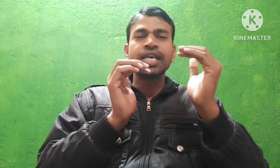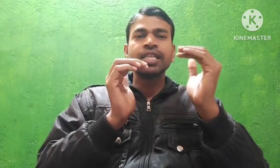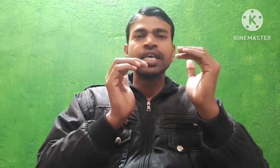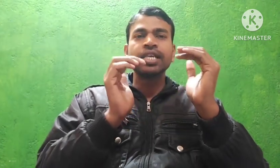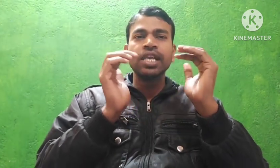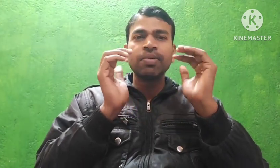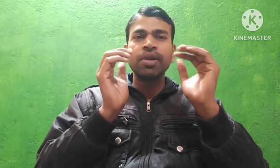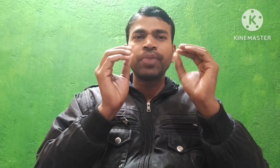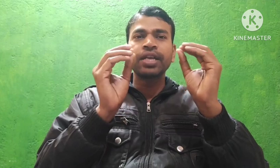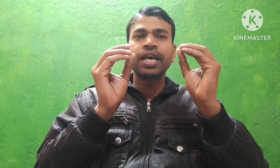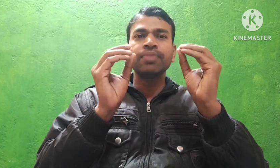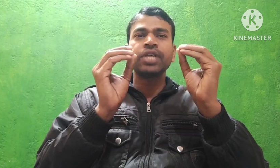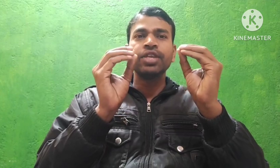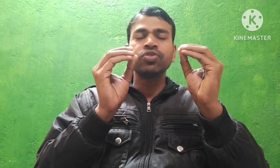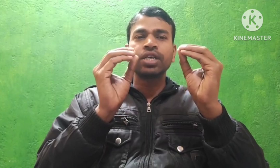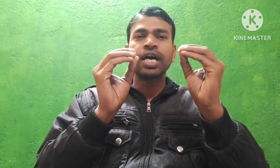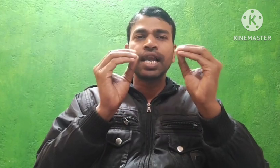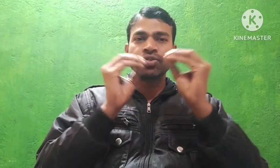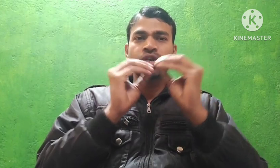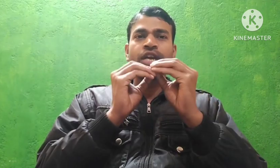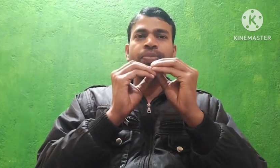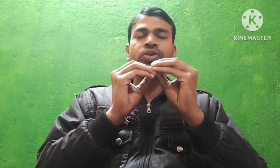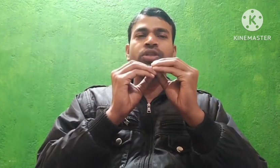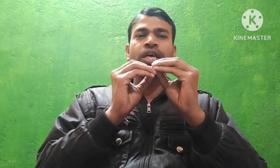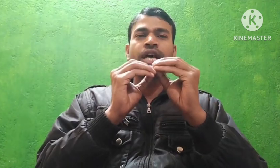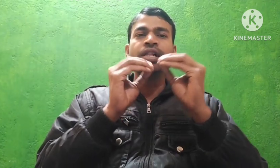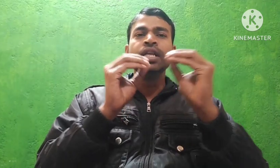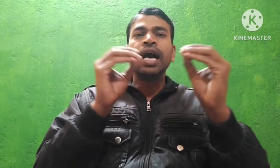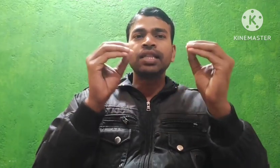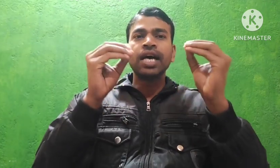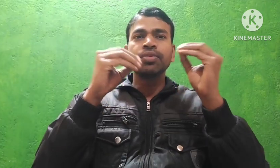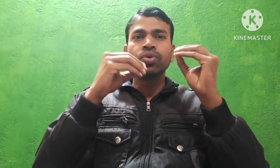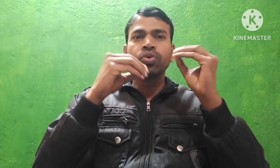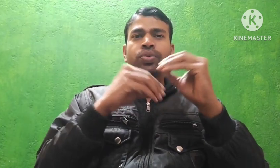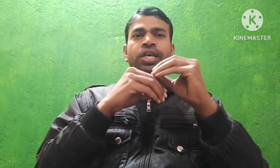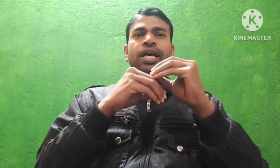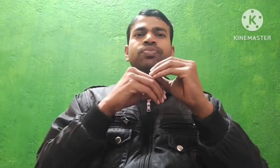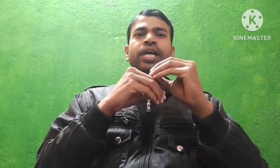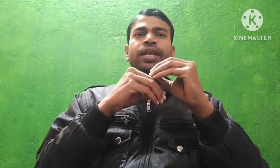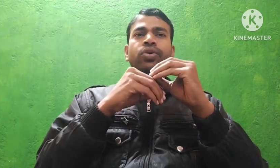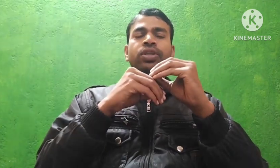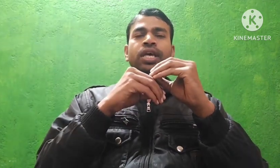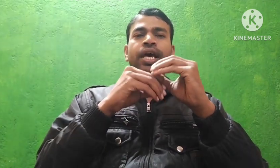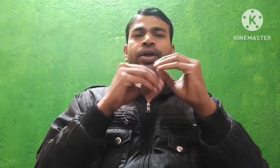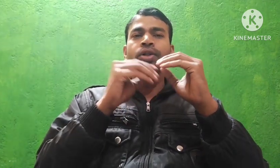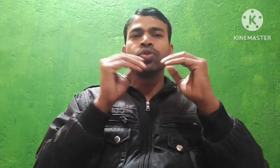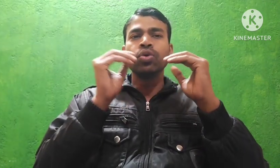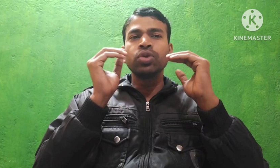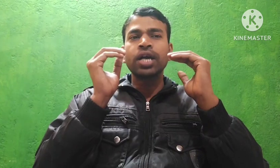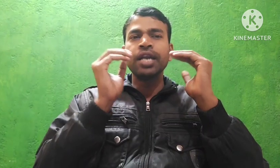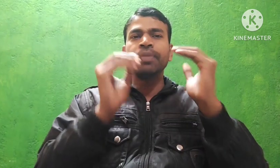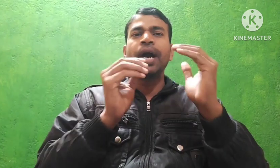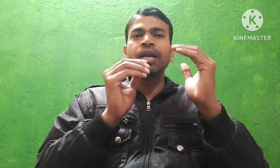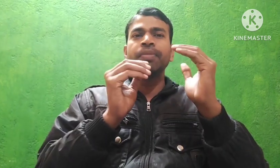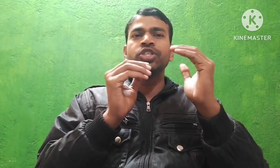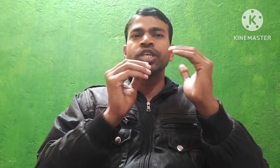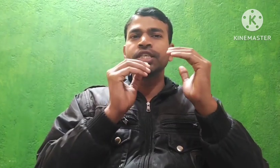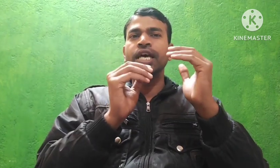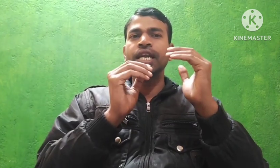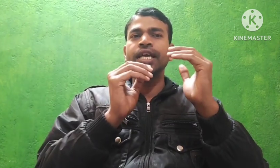जानते हैं कि लेवल बन करमचारी जो थारा सो ग्रेट प्रेट होते हैं और थाथ वो ग्रूप डी करमचारी होते हैं तो उनका डिपार्टमेंट चेंज करने